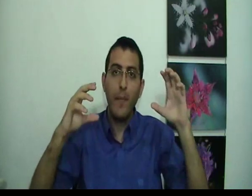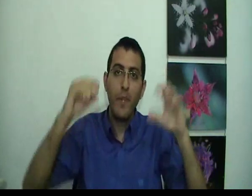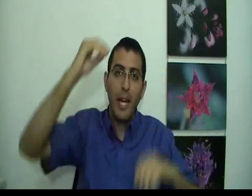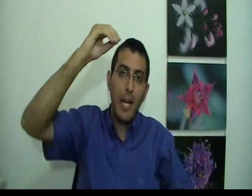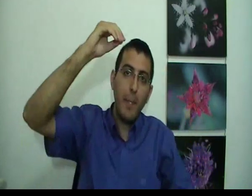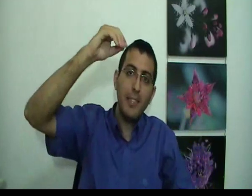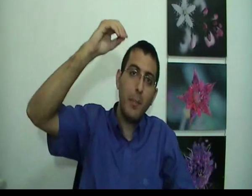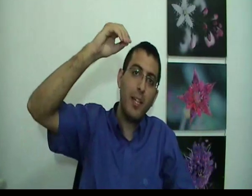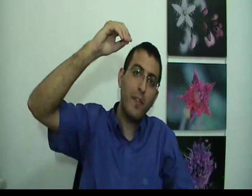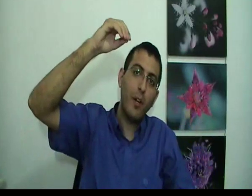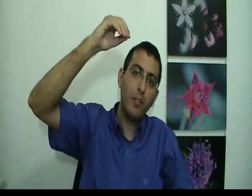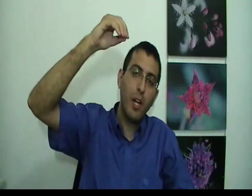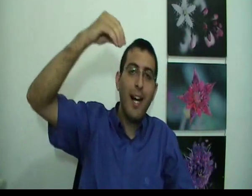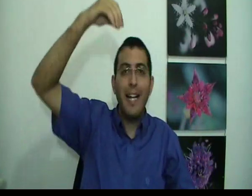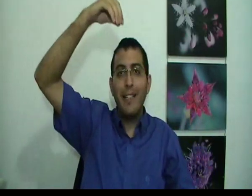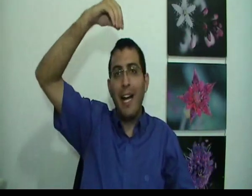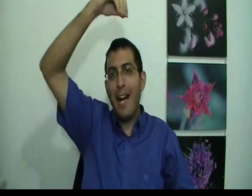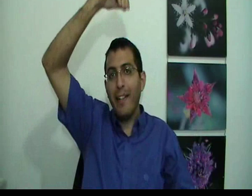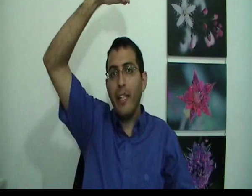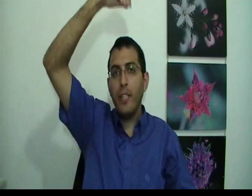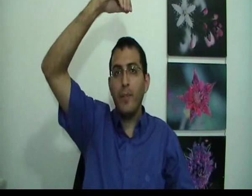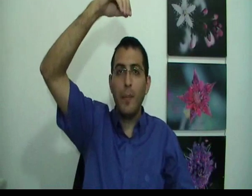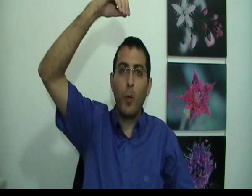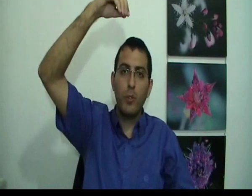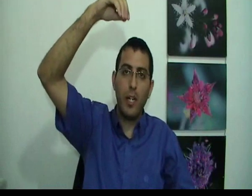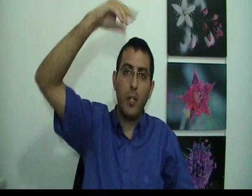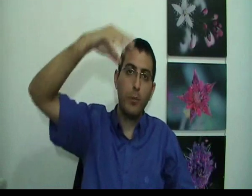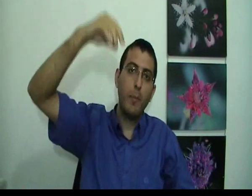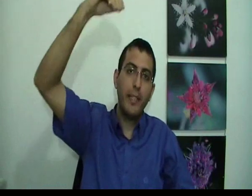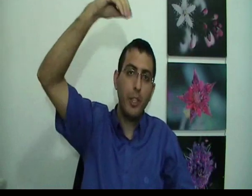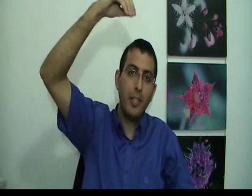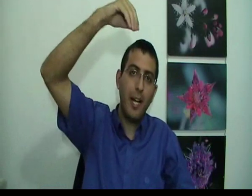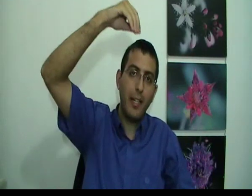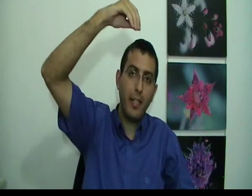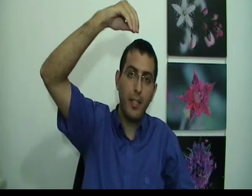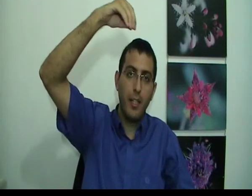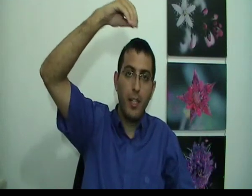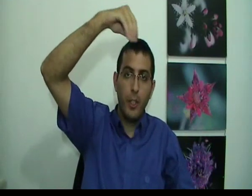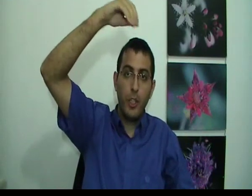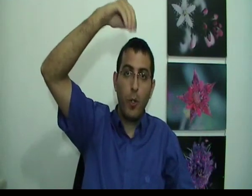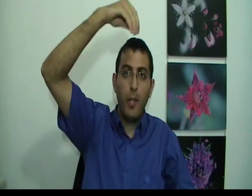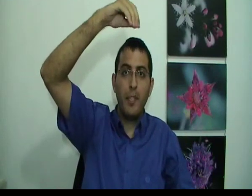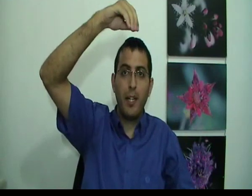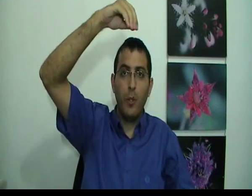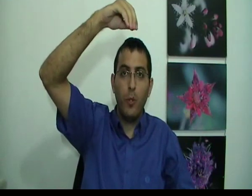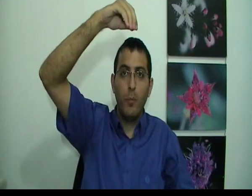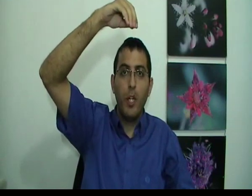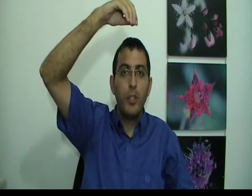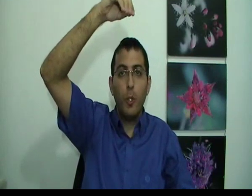הם בעצם מתהוות על ידי העני שנמצא מחוץ לחלום זאת אומרת יש את העני שחולם את החלום שהוא